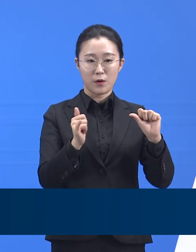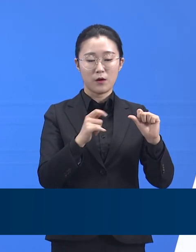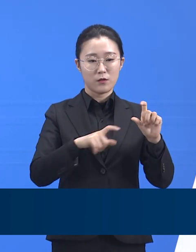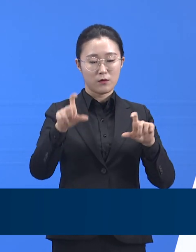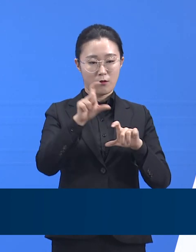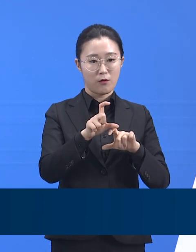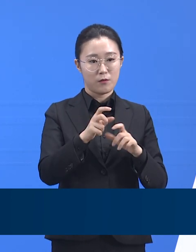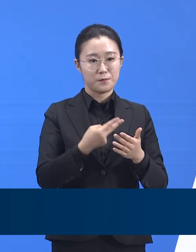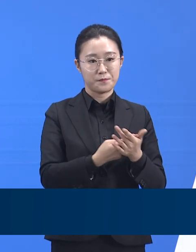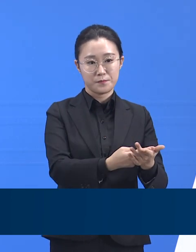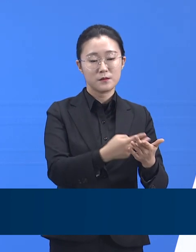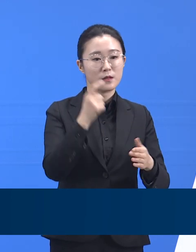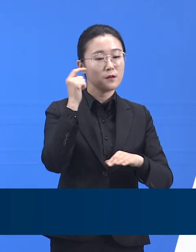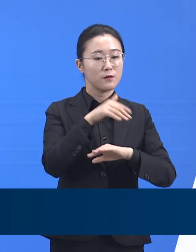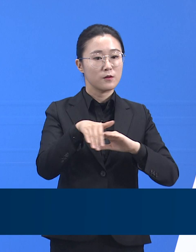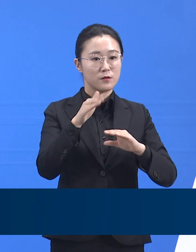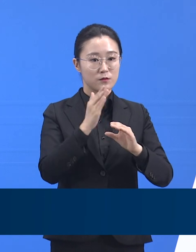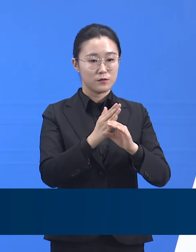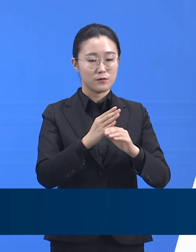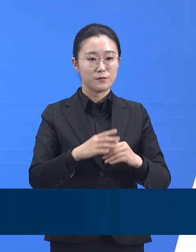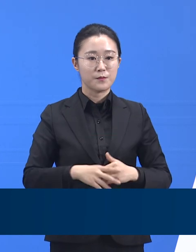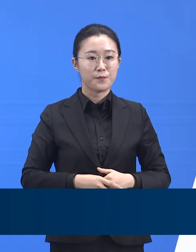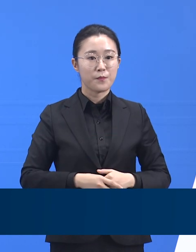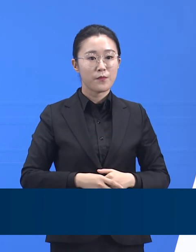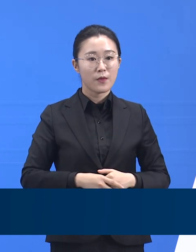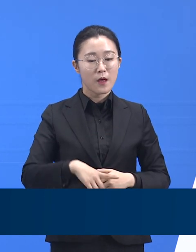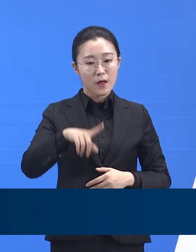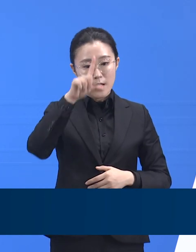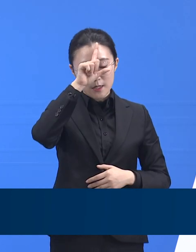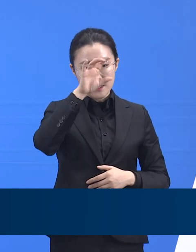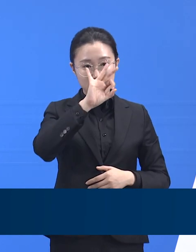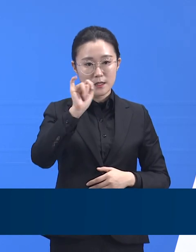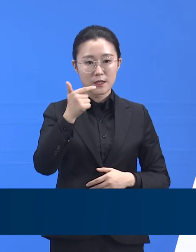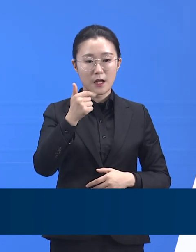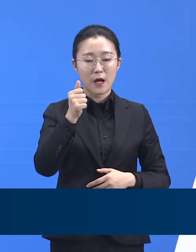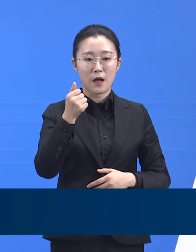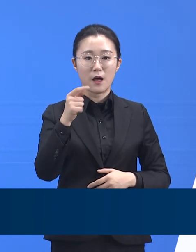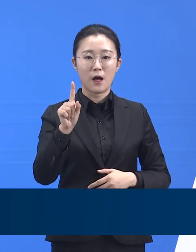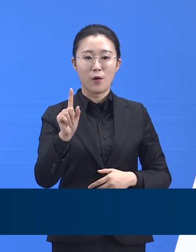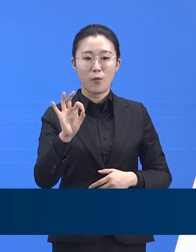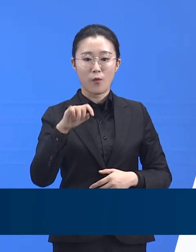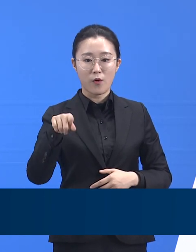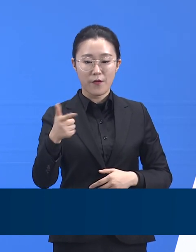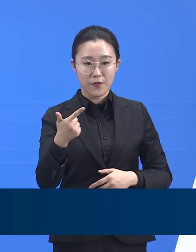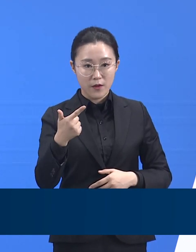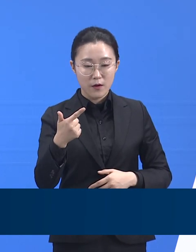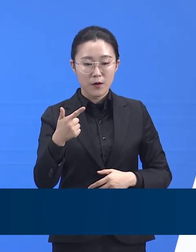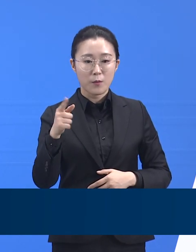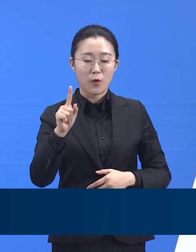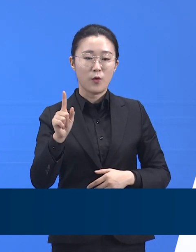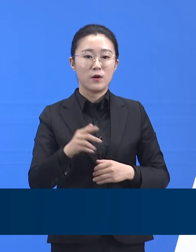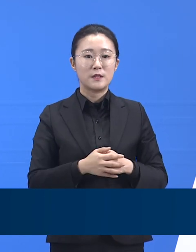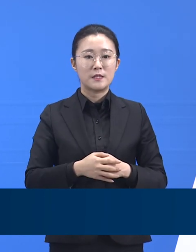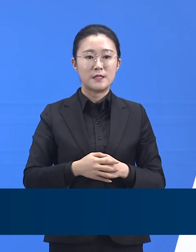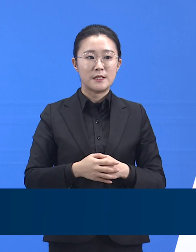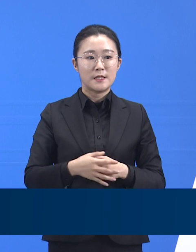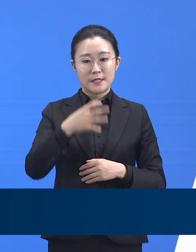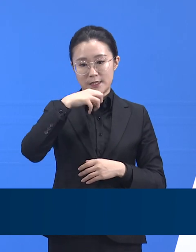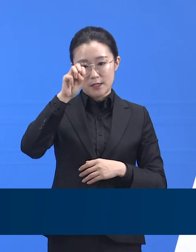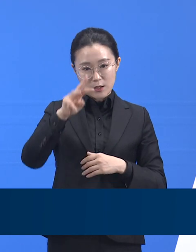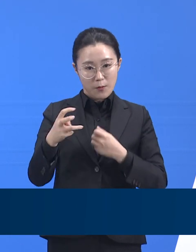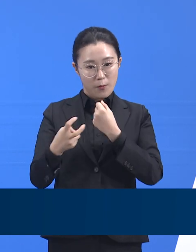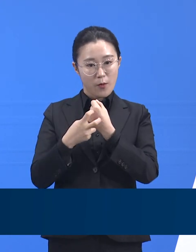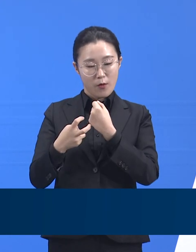LG인화원의 의료서비스 지원은 경기도 의료원 2000병원에서 맡게 됩니다. 협조해 주신 인화원과 2000병원 측에 깊이